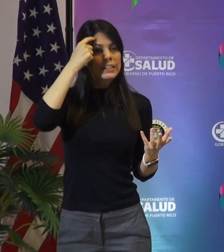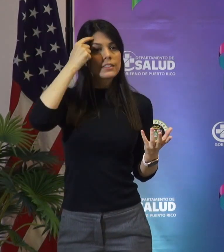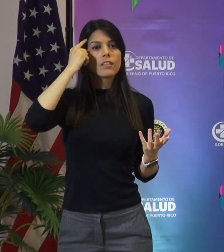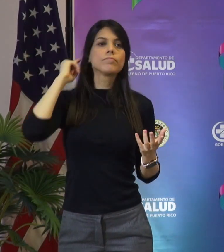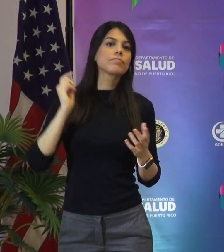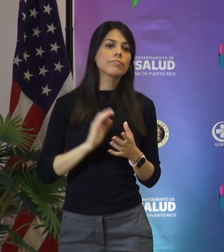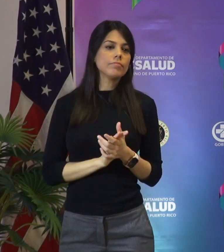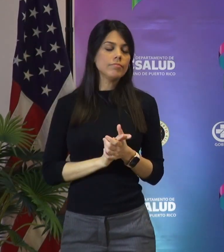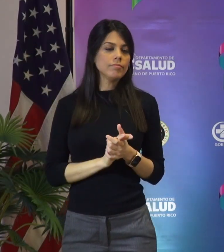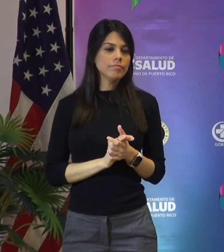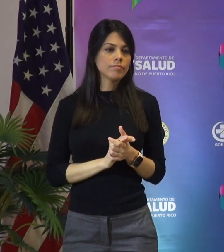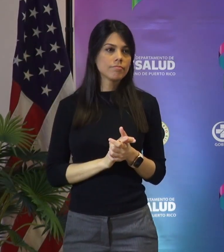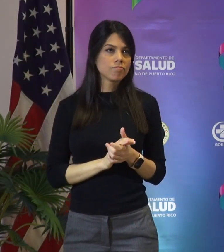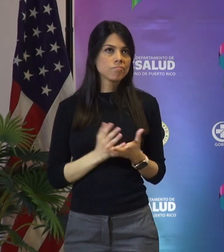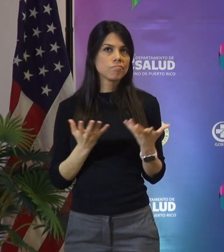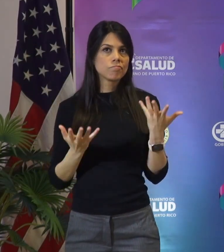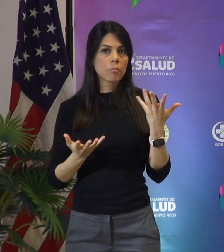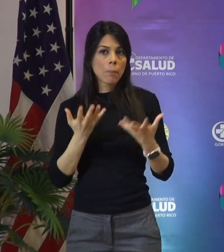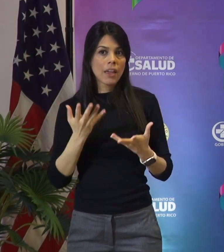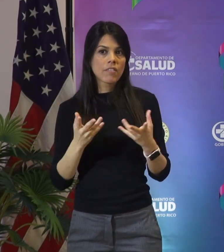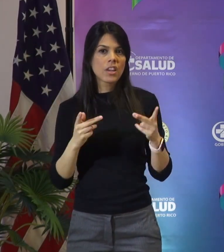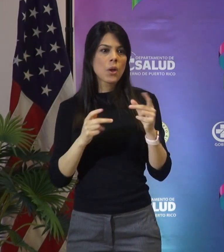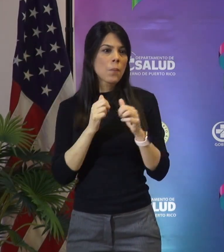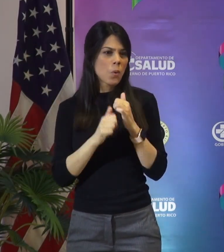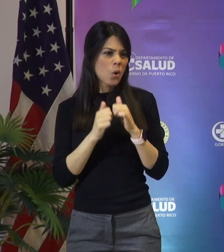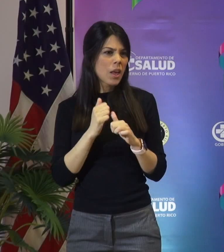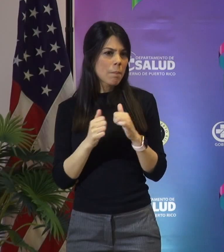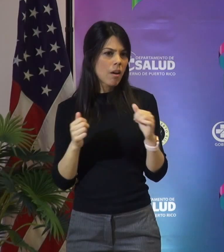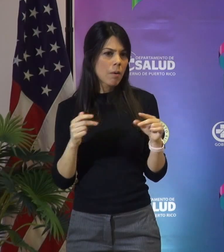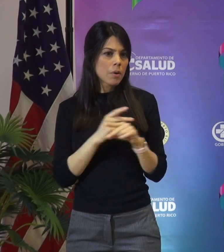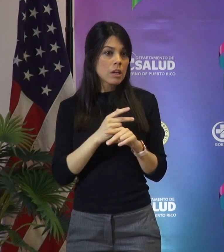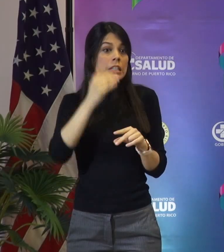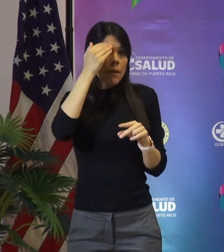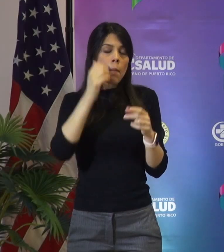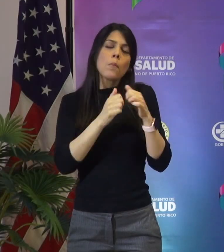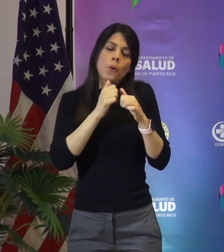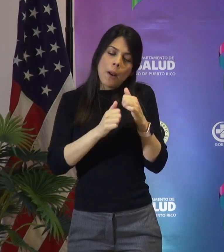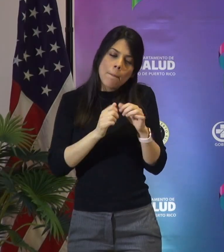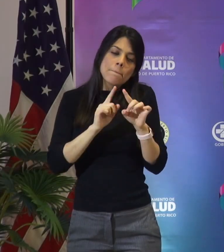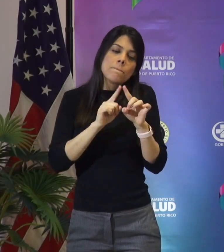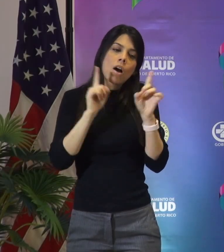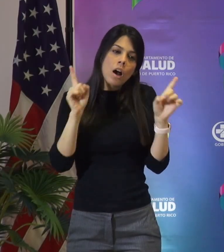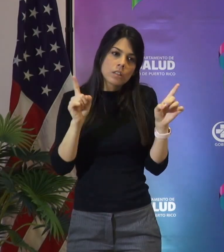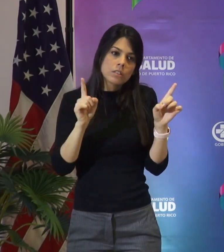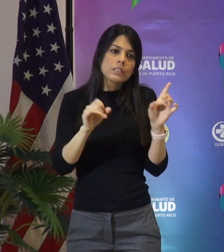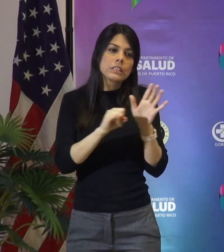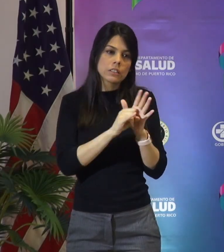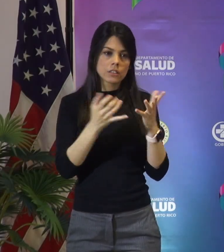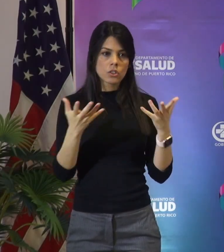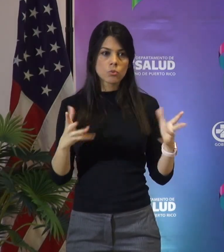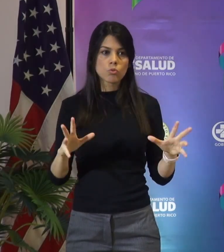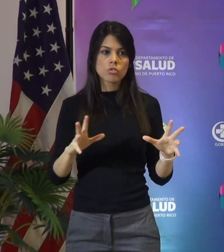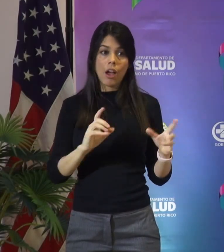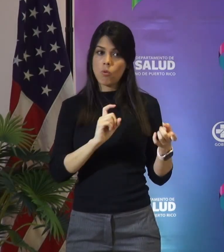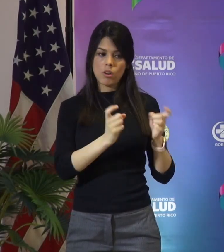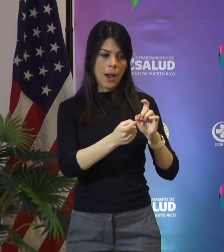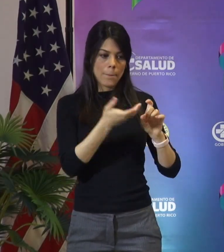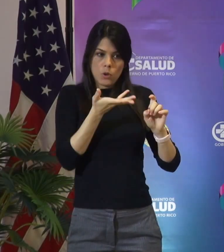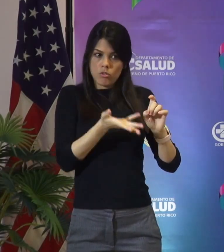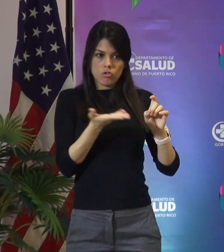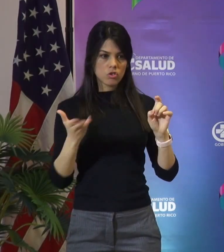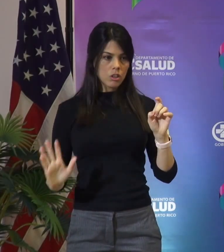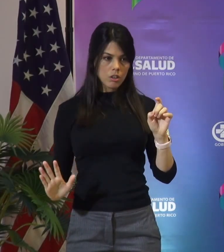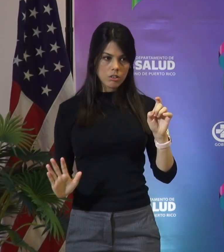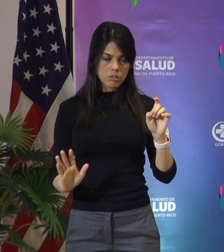que quizás sea un problema mayor. Sabemos que sí es un problema mayor. Identificamos ya que es una mutación, punto, y se acabó.